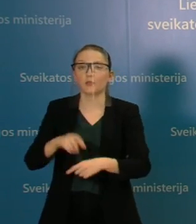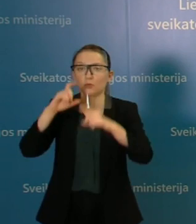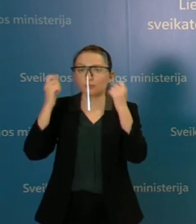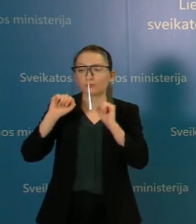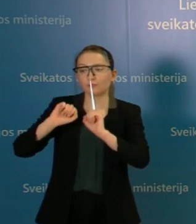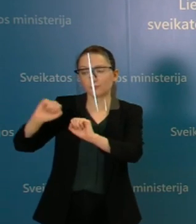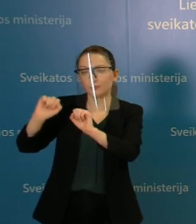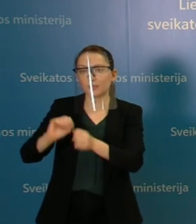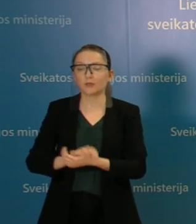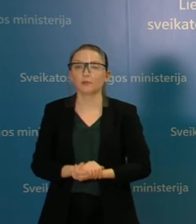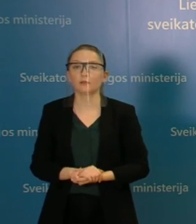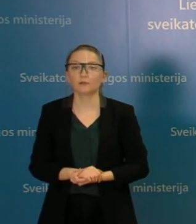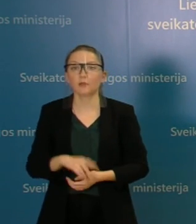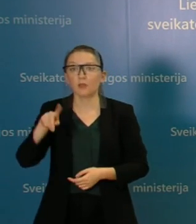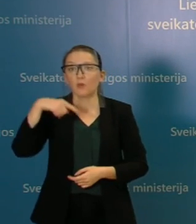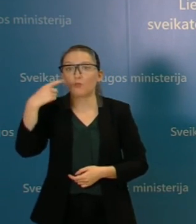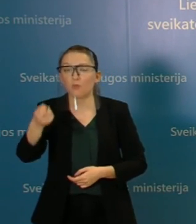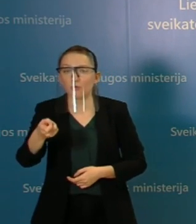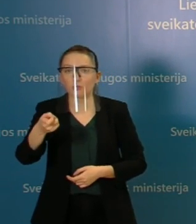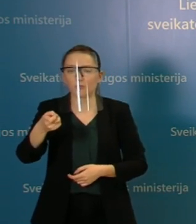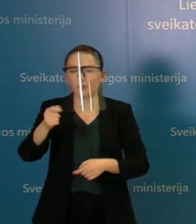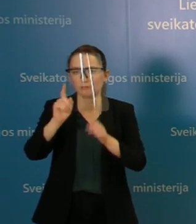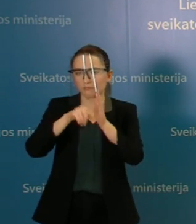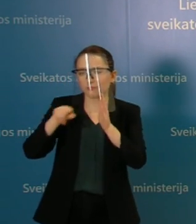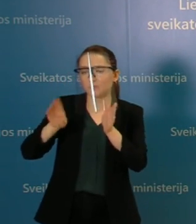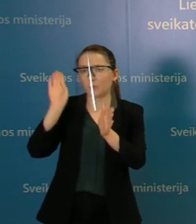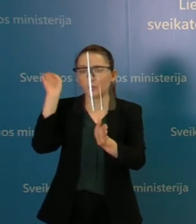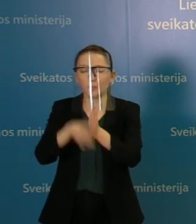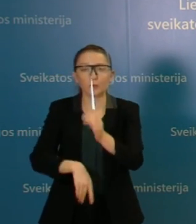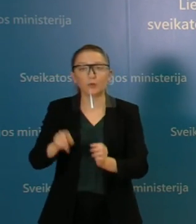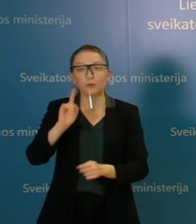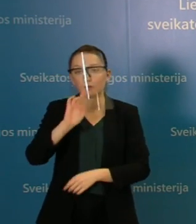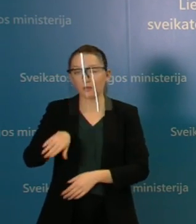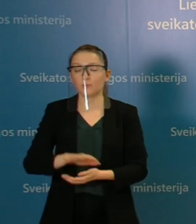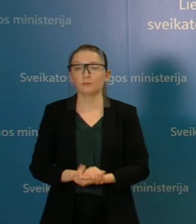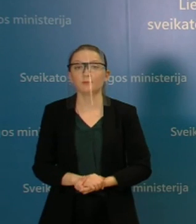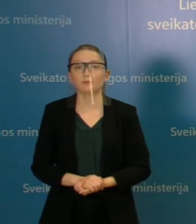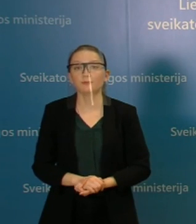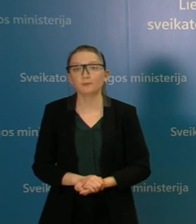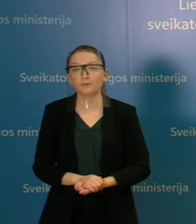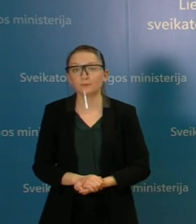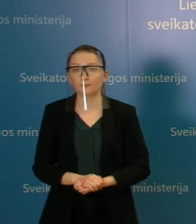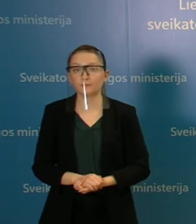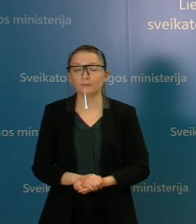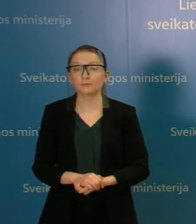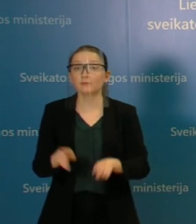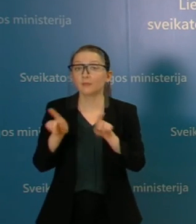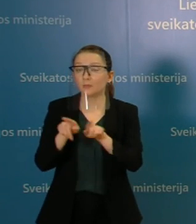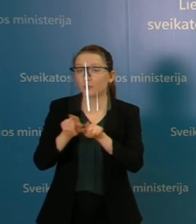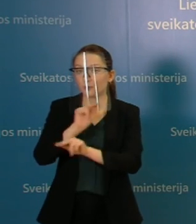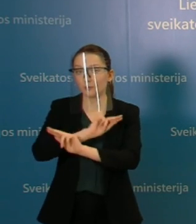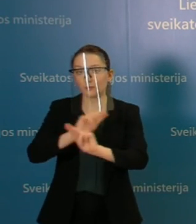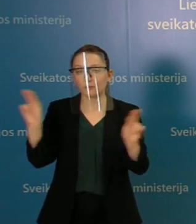mažiau kitą savaitę turėsim kalbėti apie augančius atvejus skaičius. Taip pat dar vienas